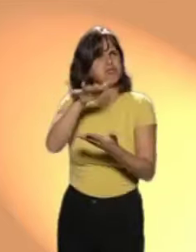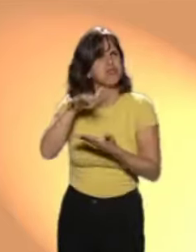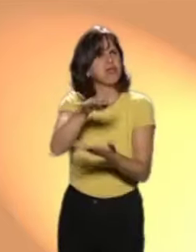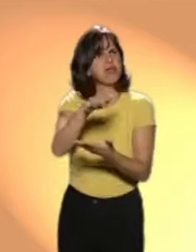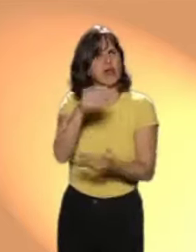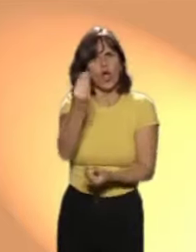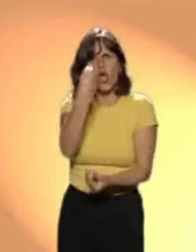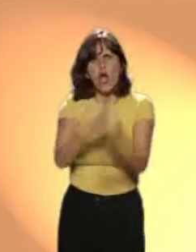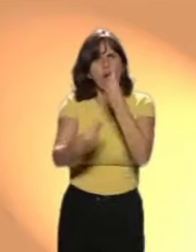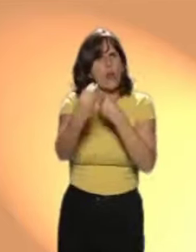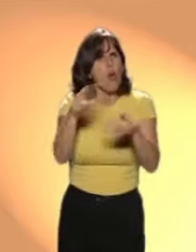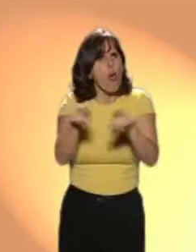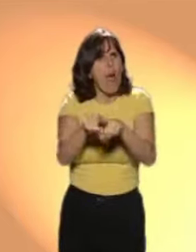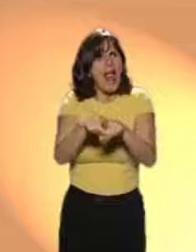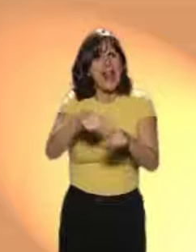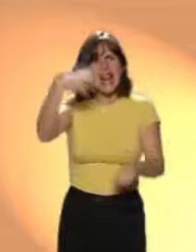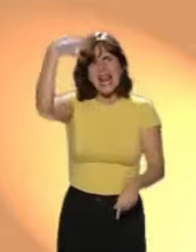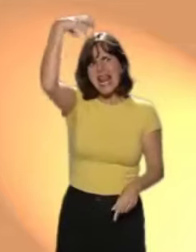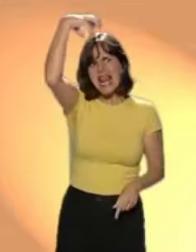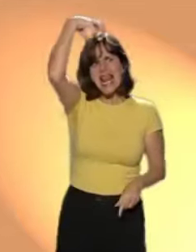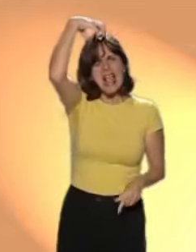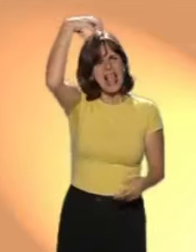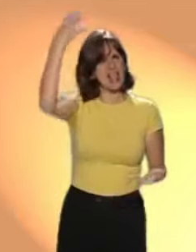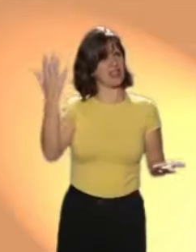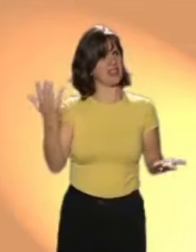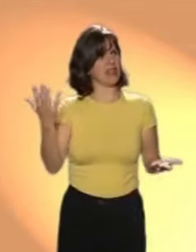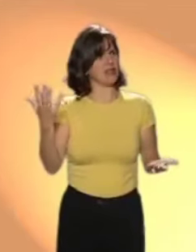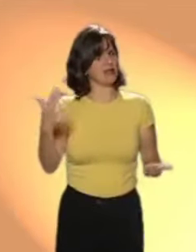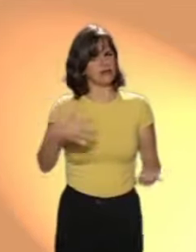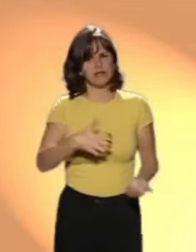Yo no paro de darle comida Lo alimento igual que un rey.